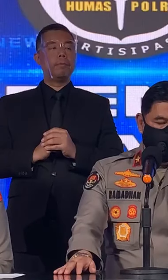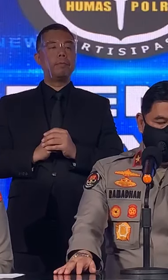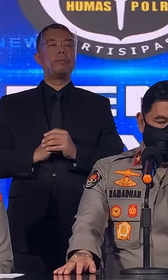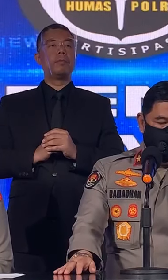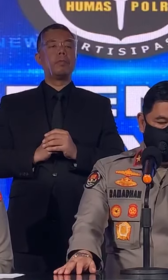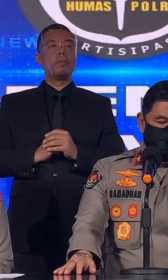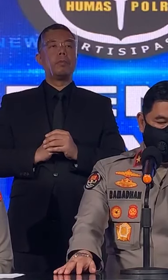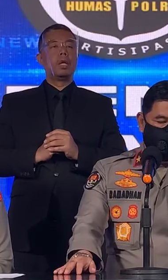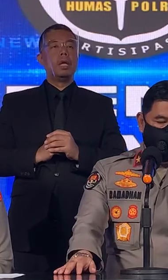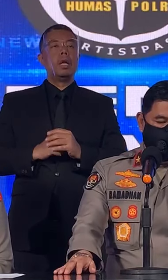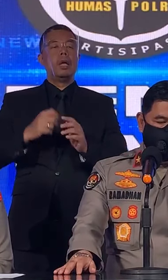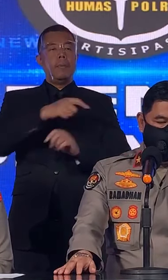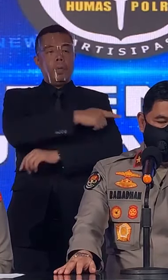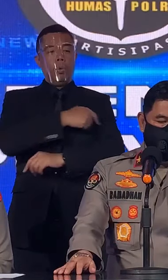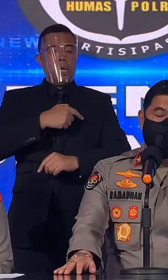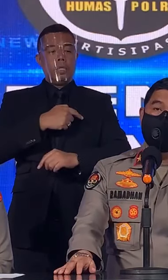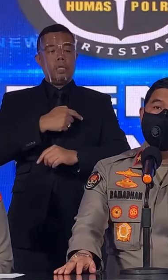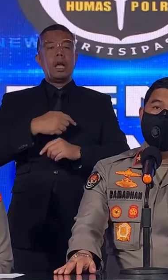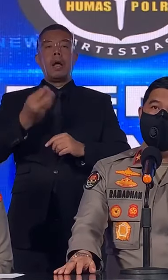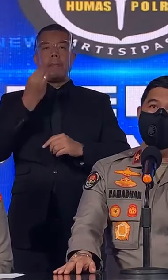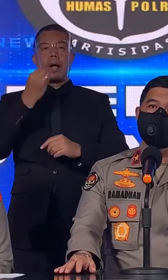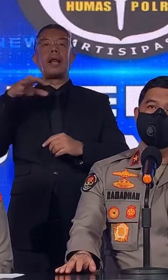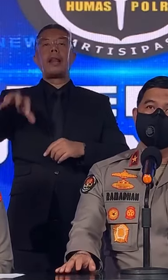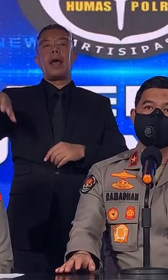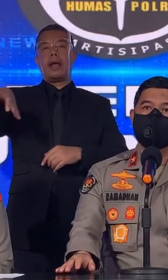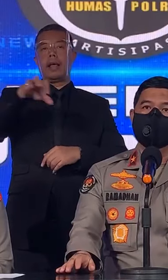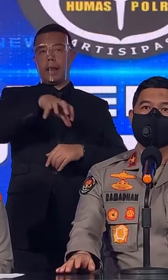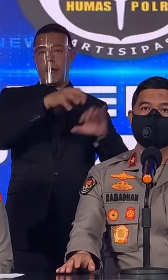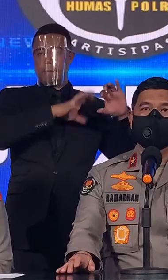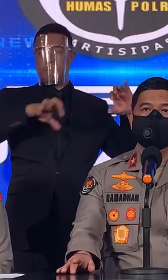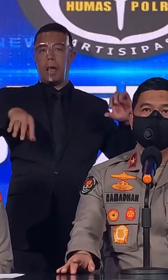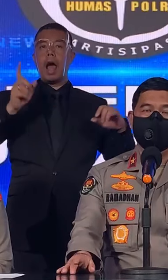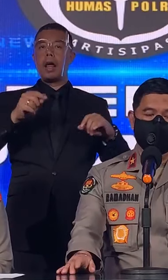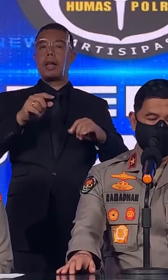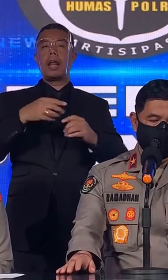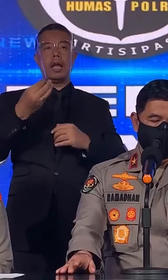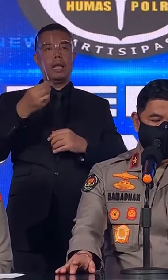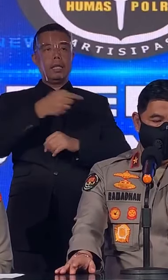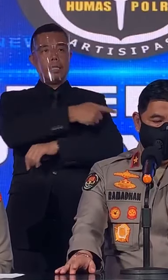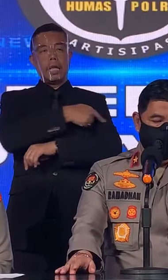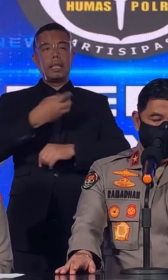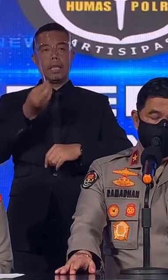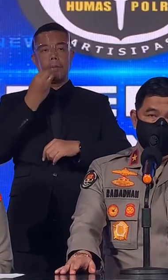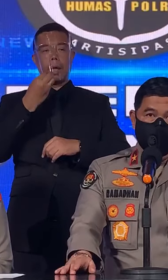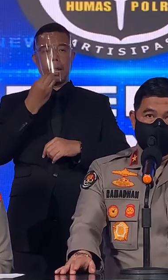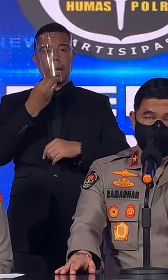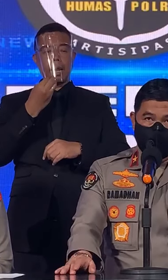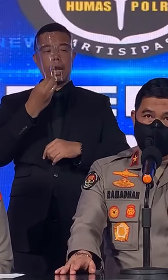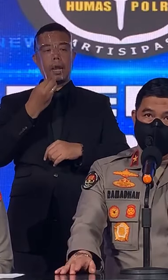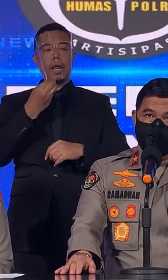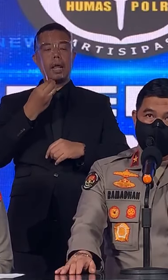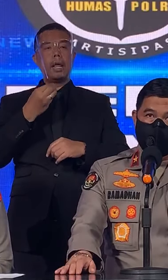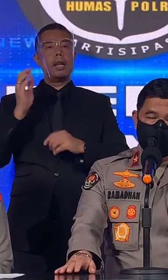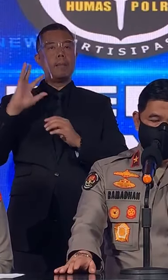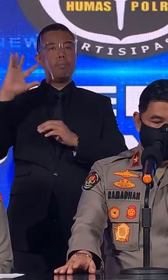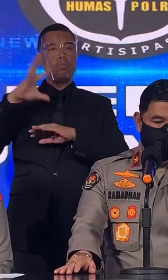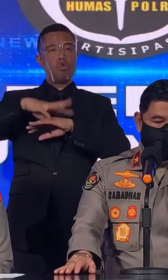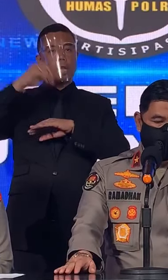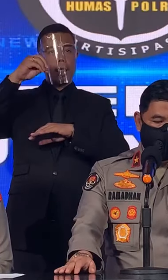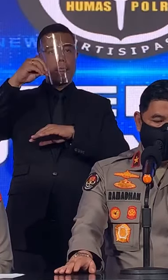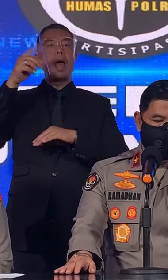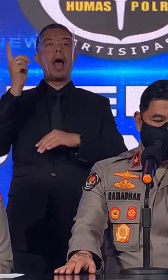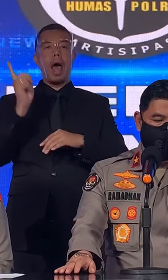Satgas Pangan Daerah Jadi Selain Satgas Pangan Di Tingkat Pusat